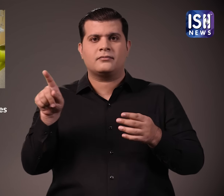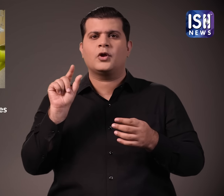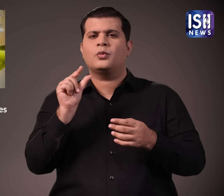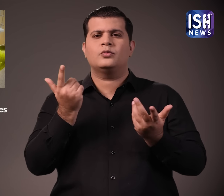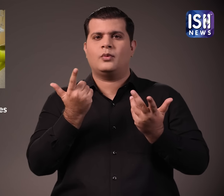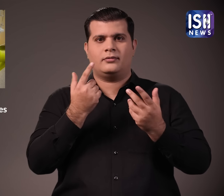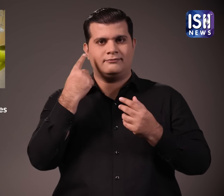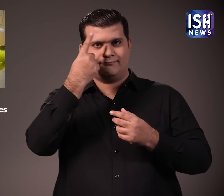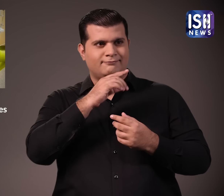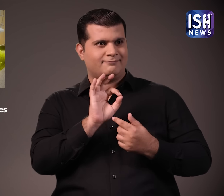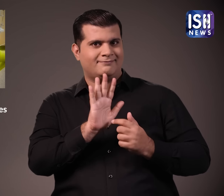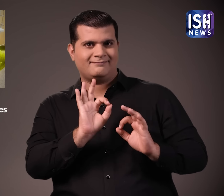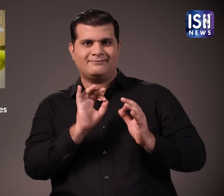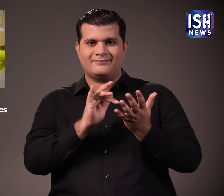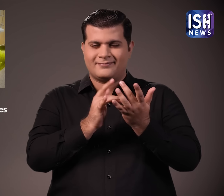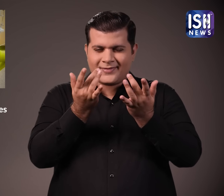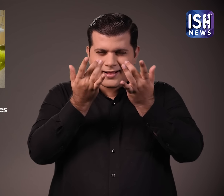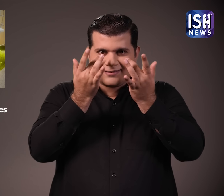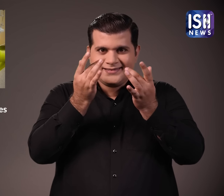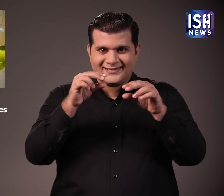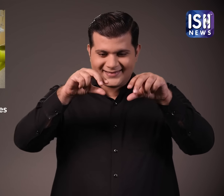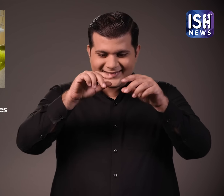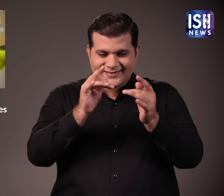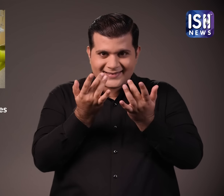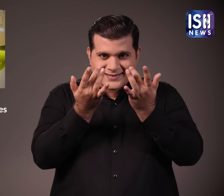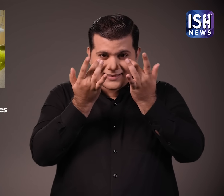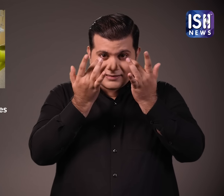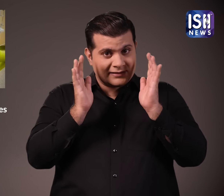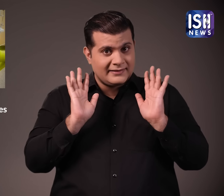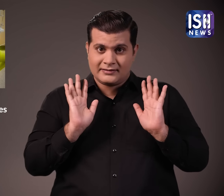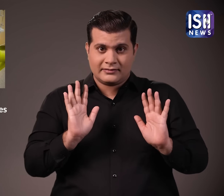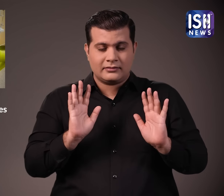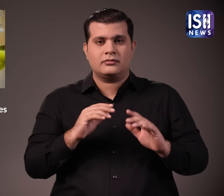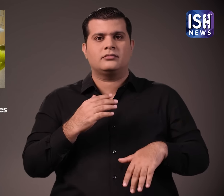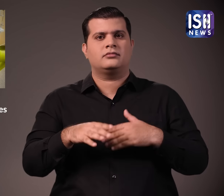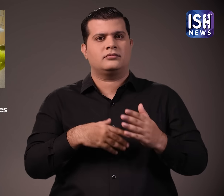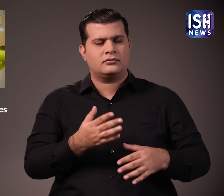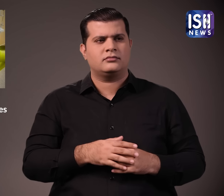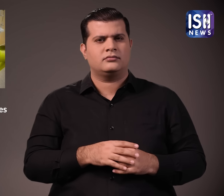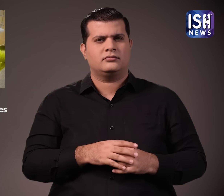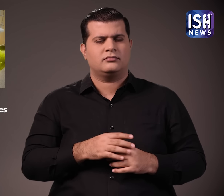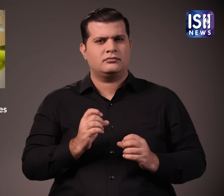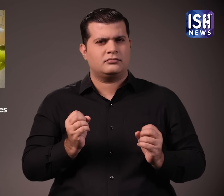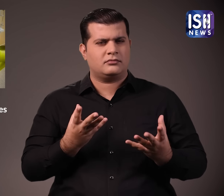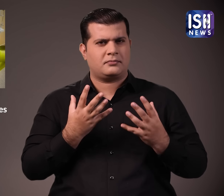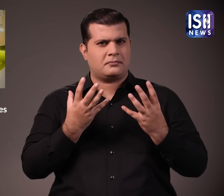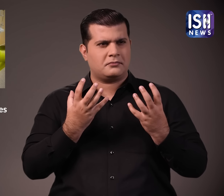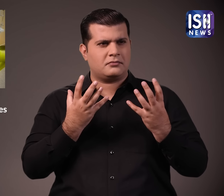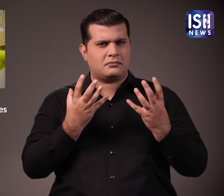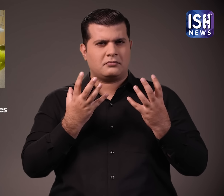होते समय जब उसने कॉंटक्ट लेंसे पहना तो उनकी आंकों में दर्द होने लगा दर्द दीरे दीरे बढ़ने लगा